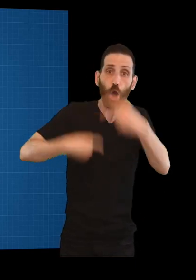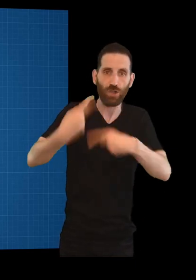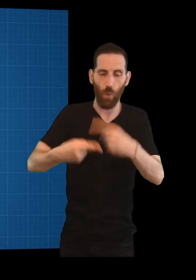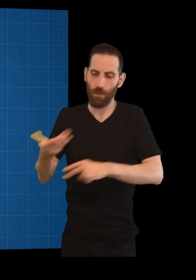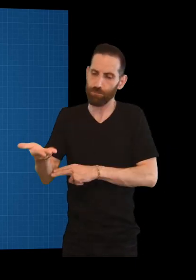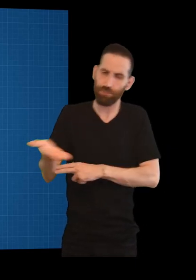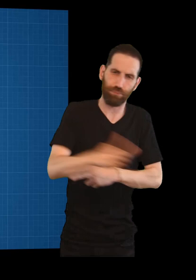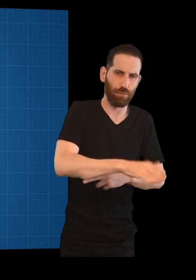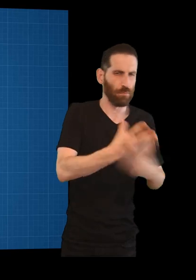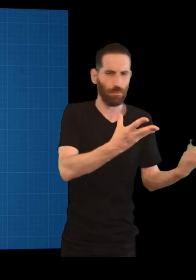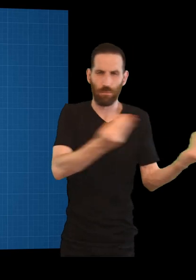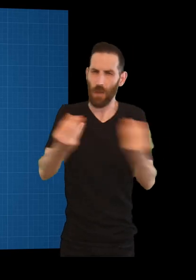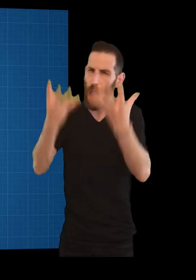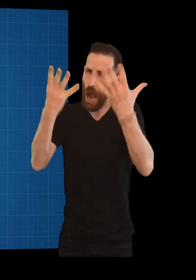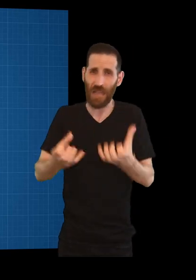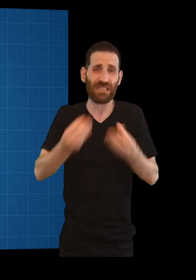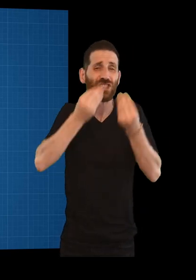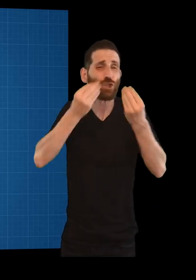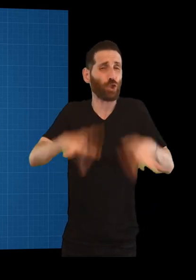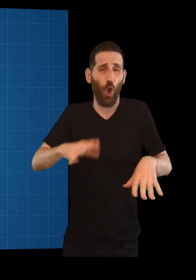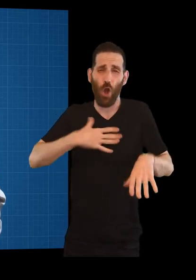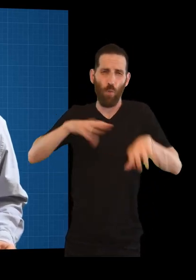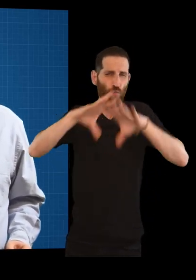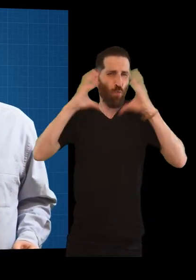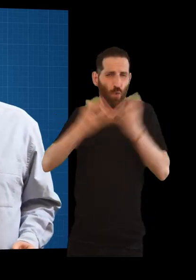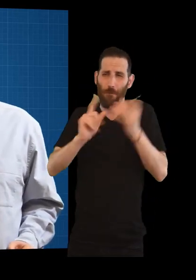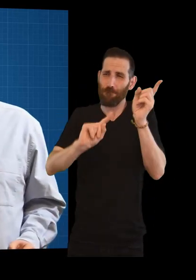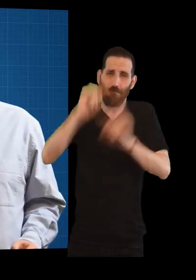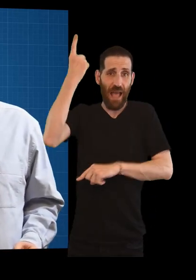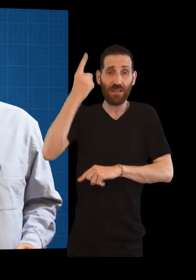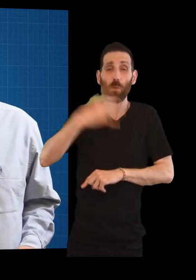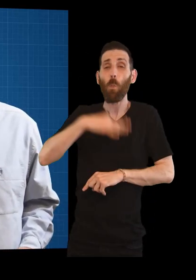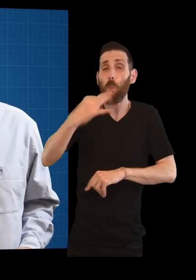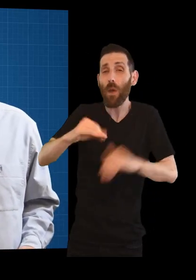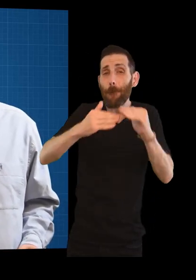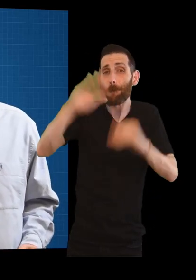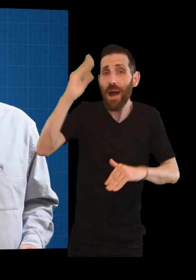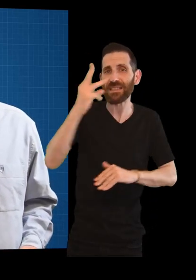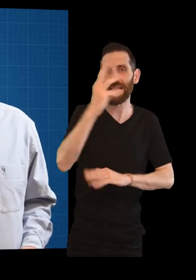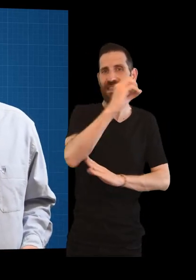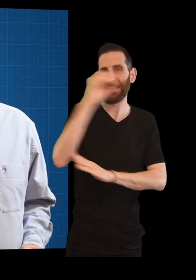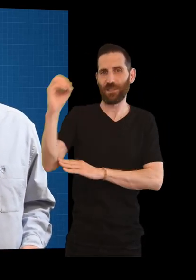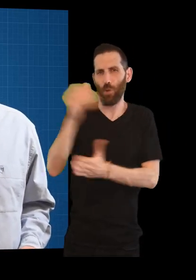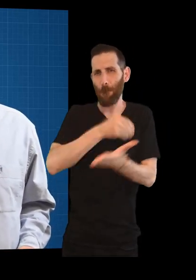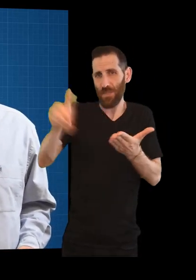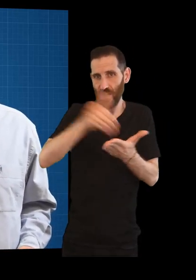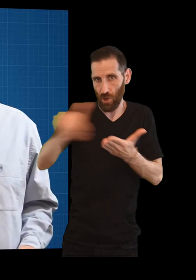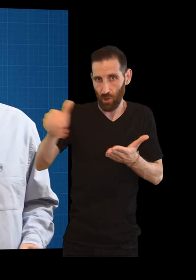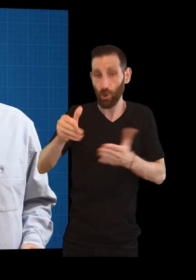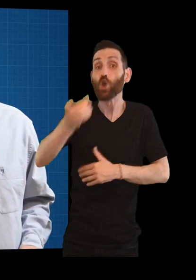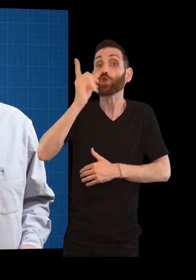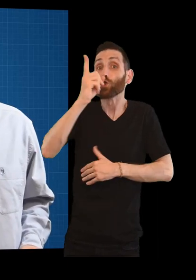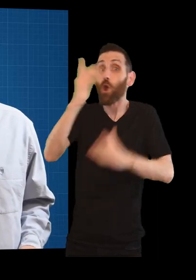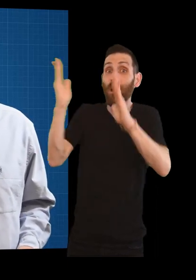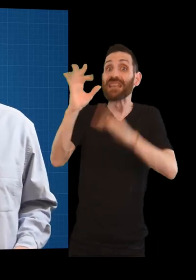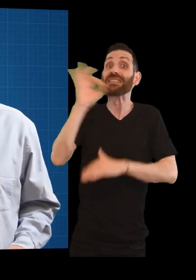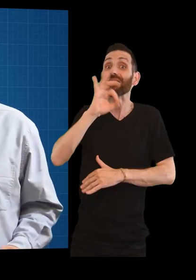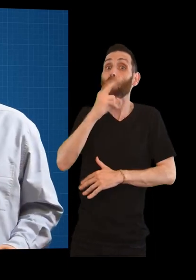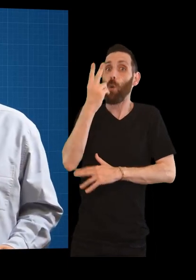causou na historia da humanidade. Contando 300 millóns só durante o século XX.